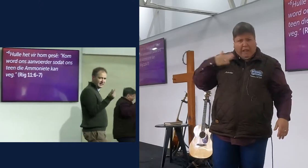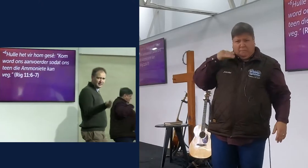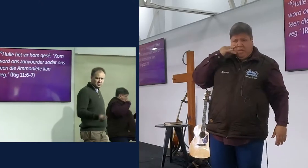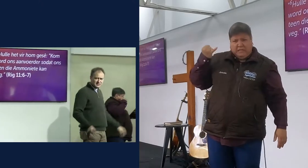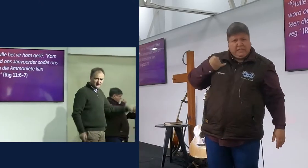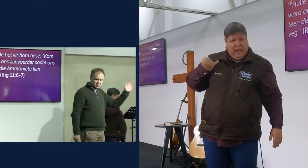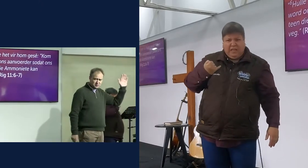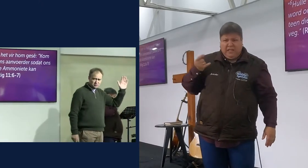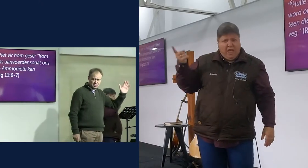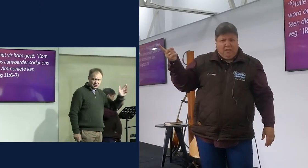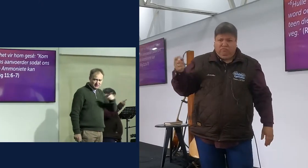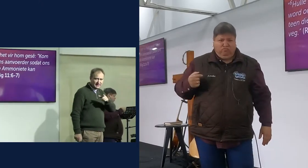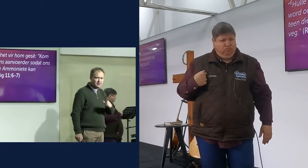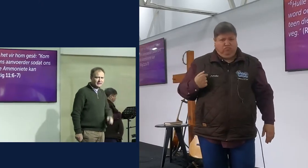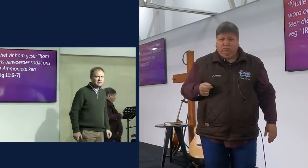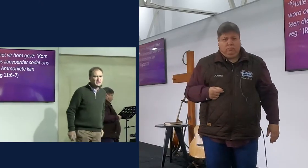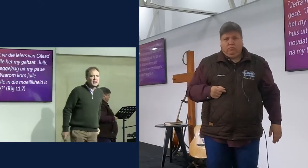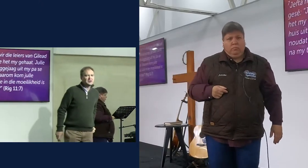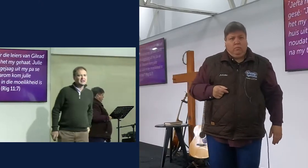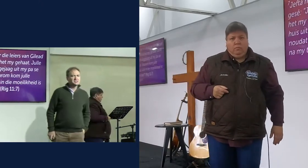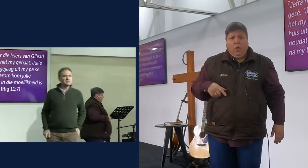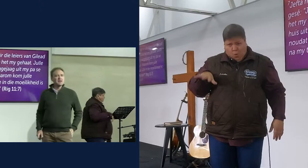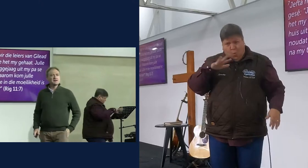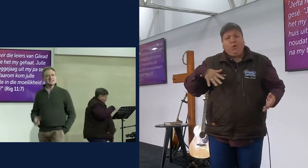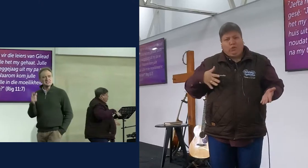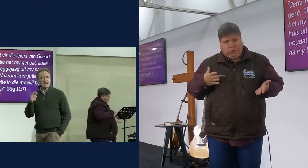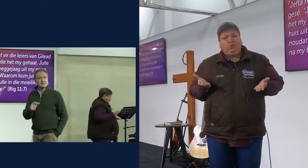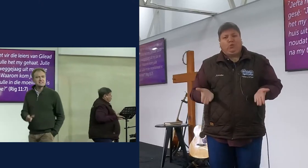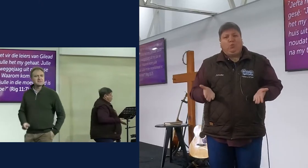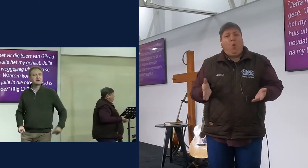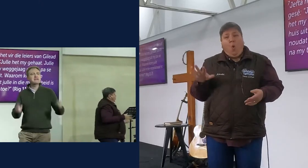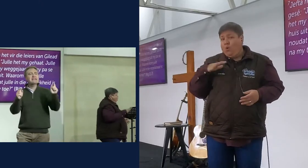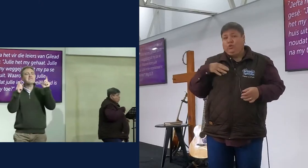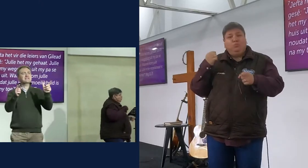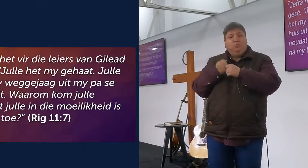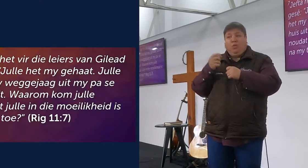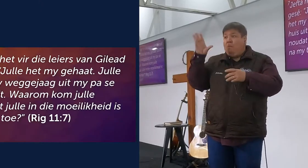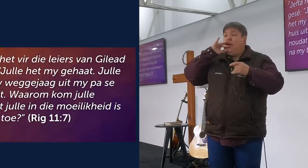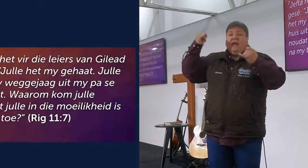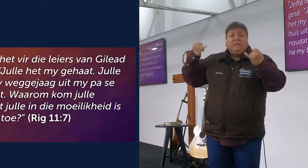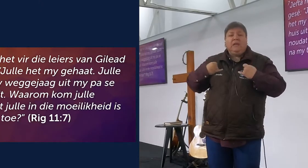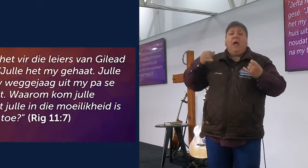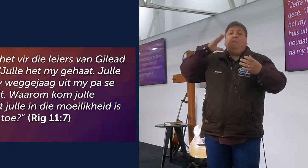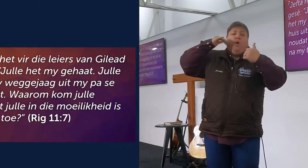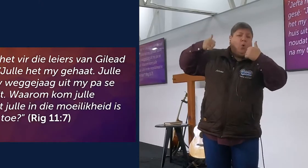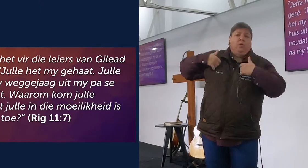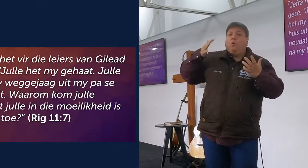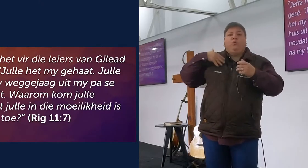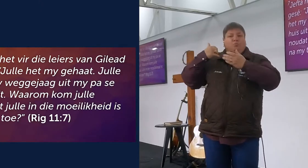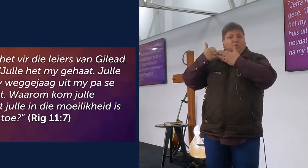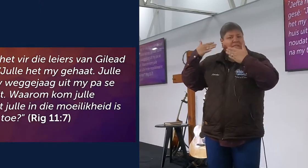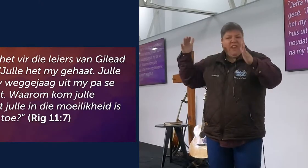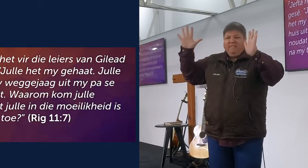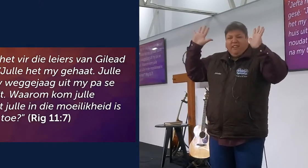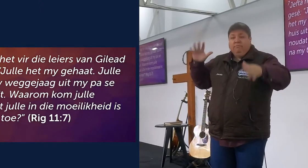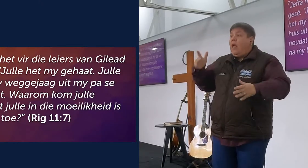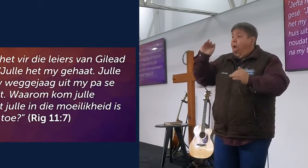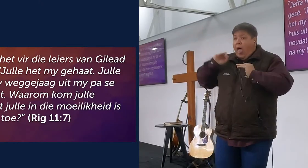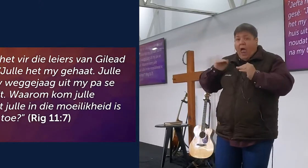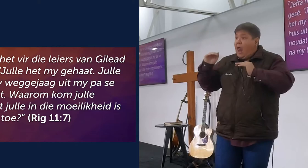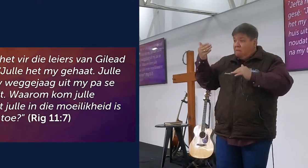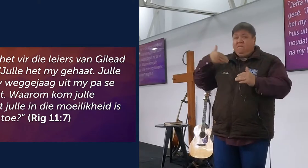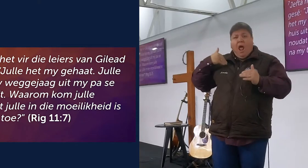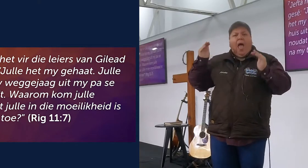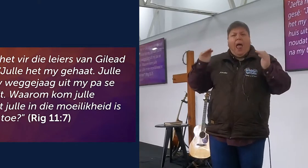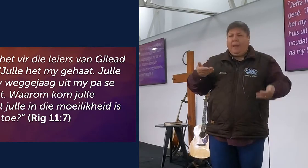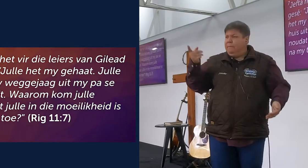maar die wat jylle hande opgestek het, ons moet ons zonde gaan belei ook, ok, so Richterse Elfers sê vir die leiders van Gilead, en jy kan hoor die so onderhandeling